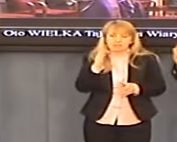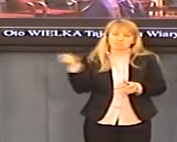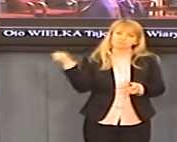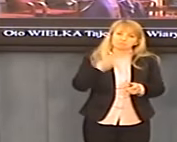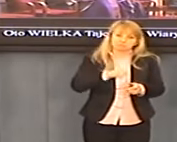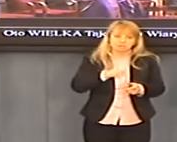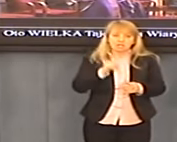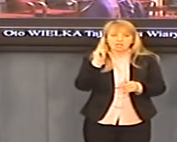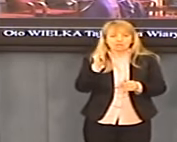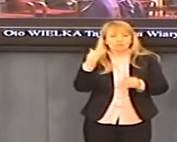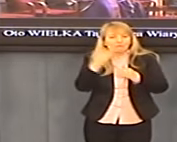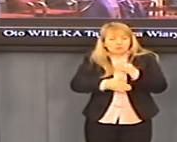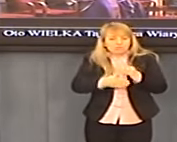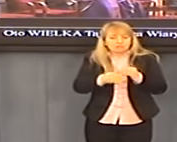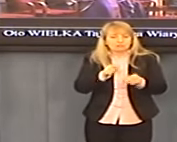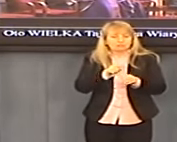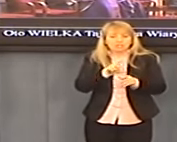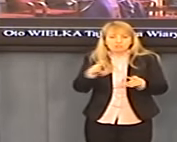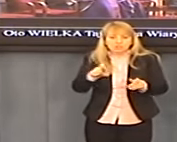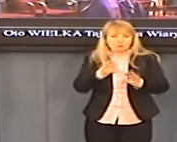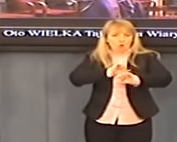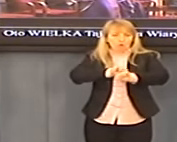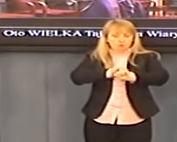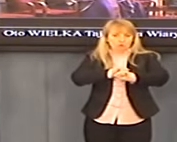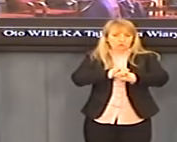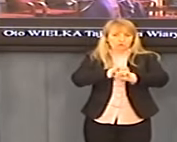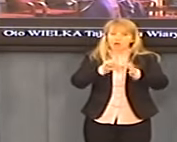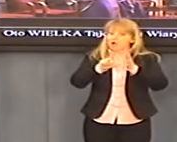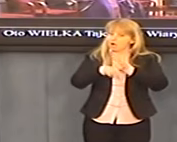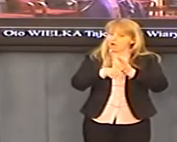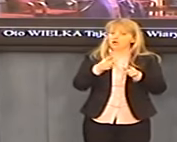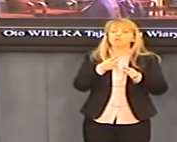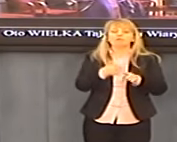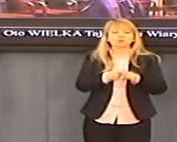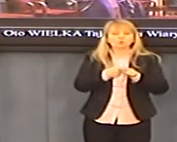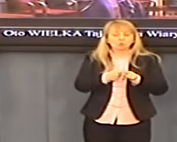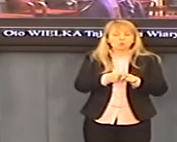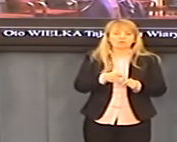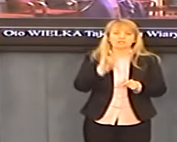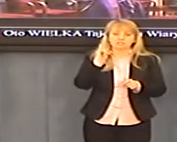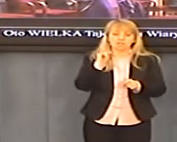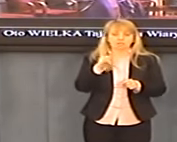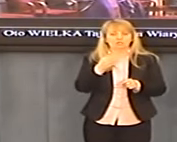jednak ich w ostatniej chwili obronił. Ale współpraca i deklaracja oficjalna